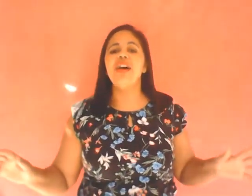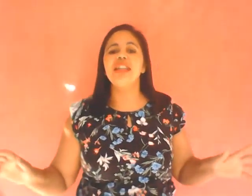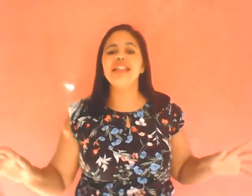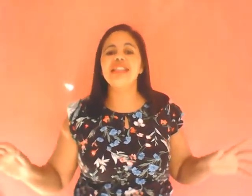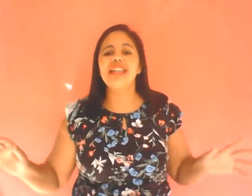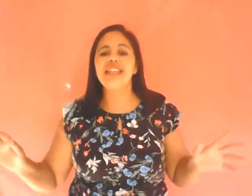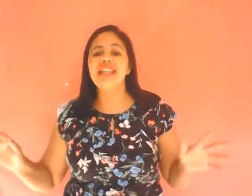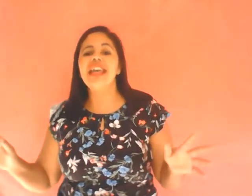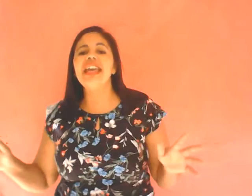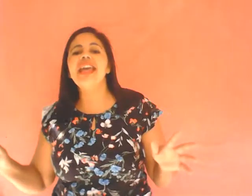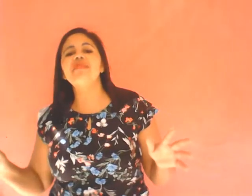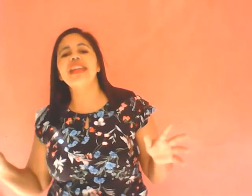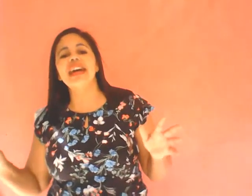de Libras!